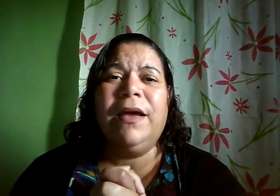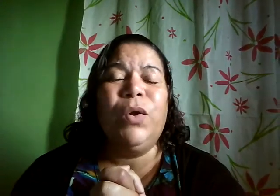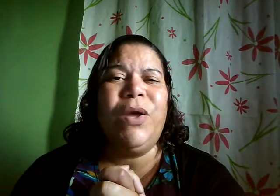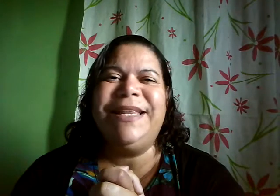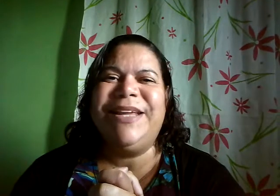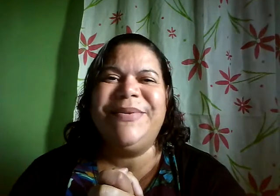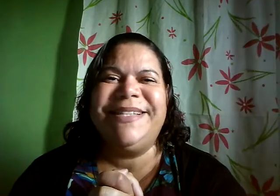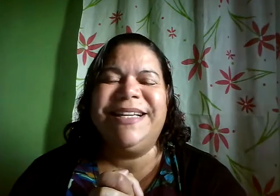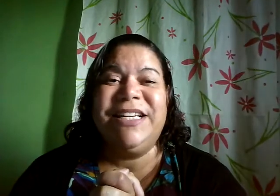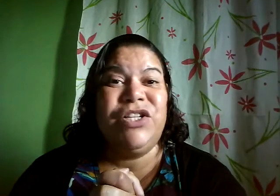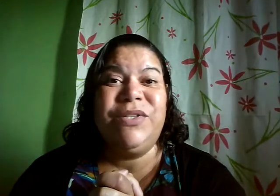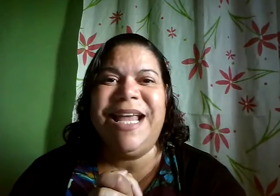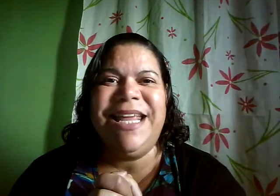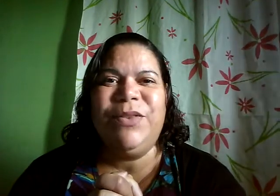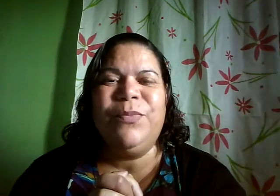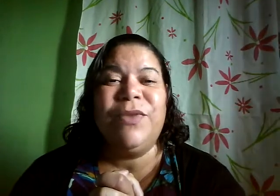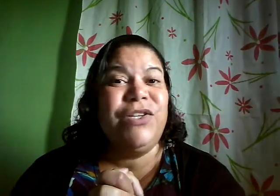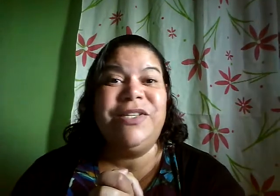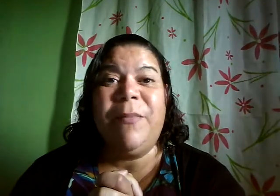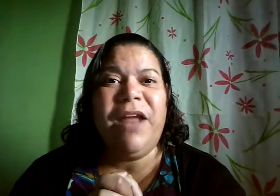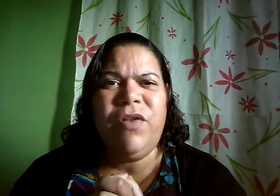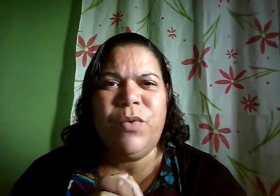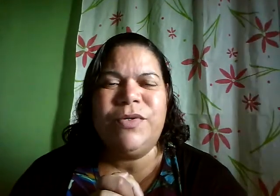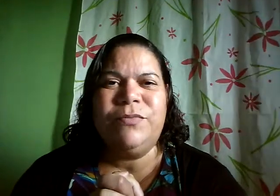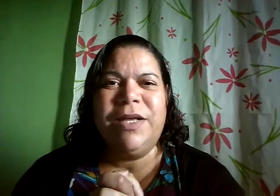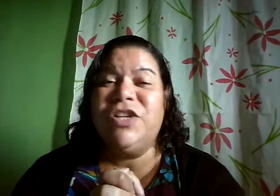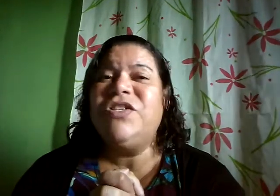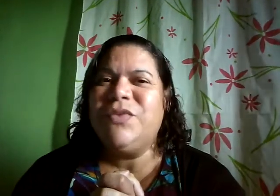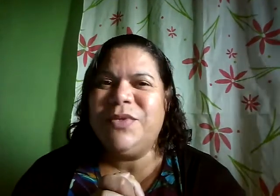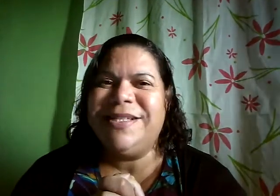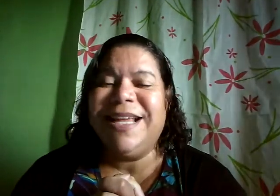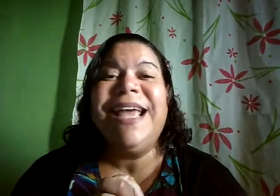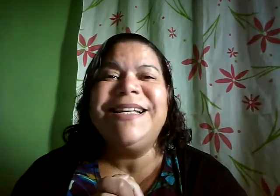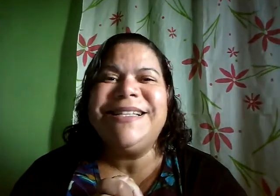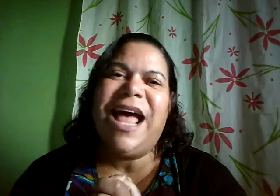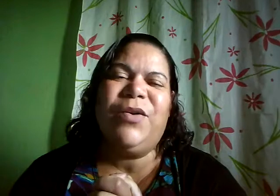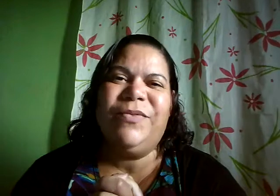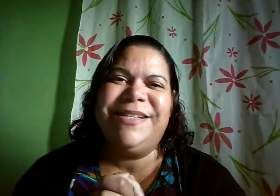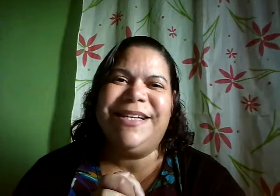glória a Deus Jesus é lindo Jesus é maravilhoso Jesus ele está com você